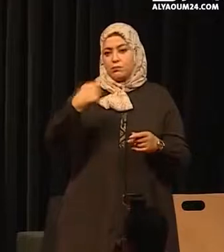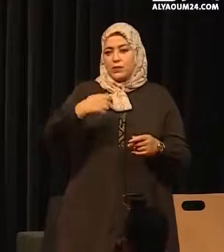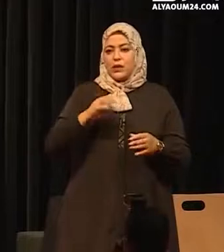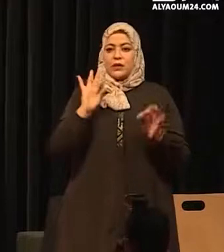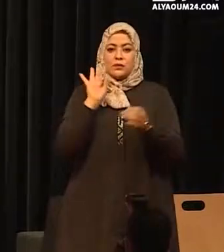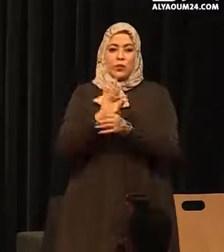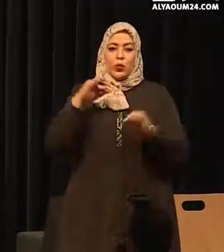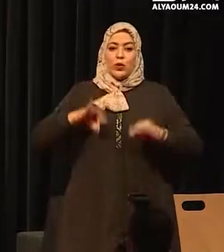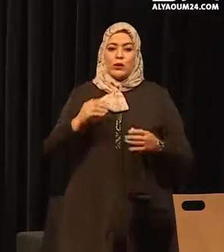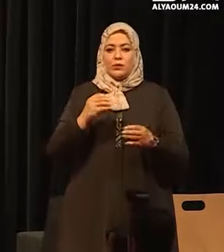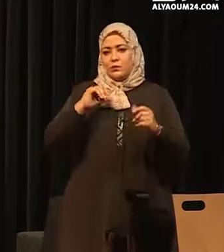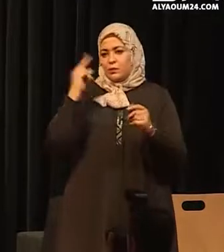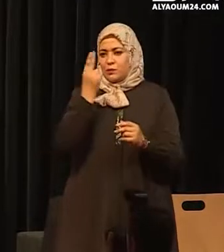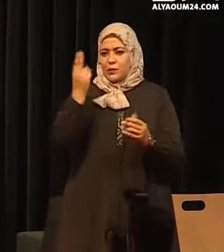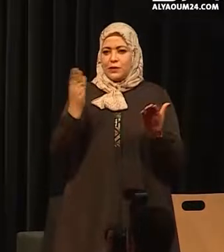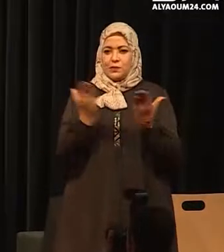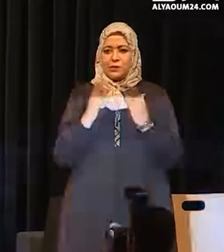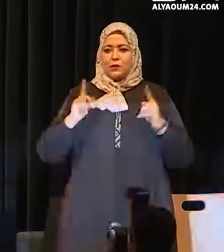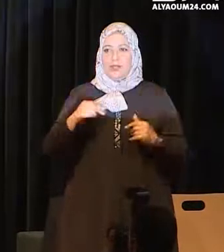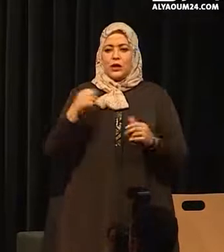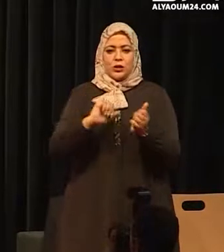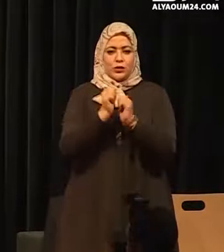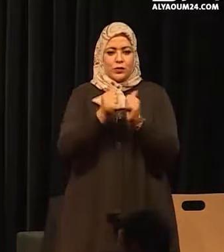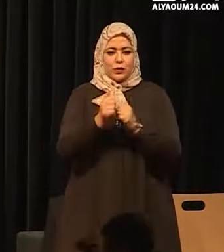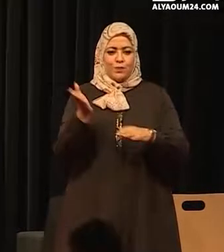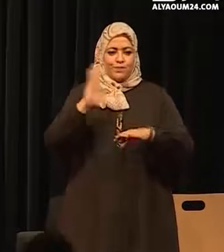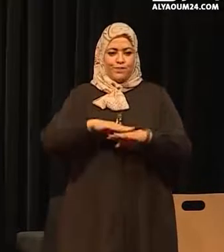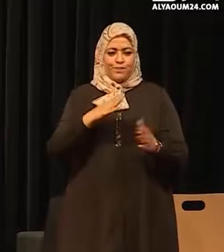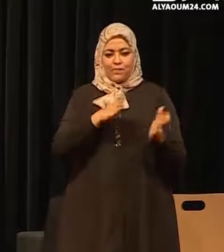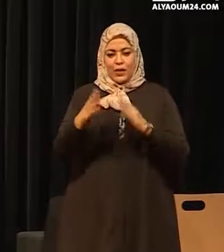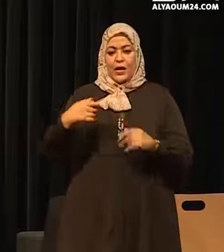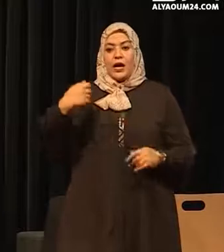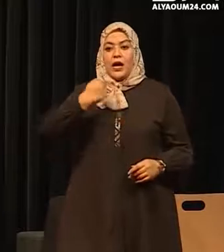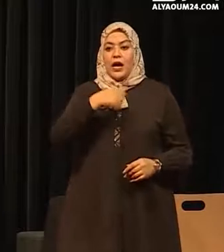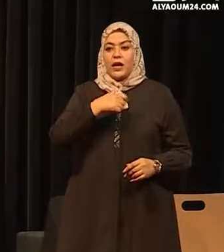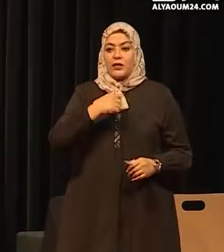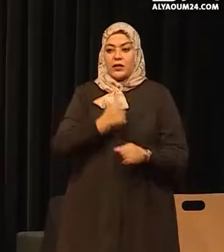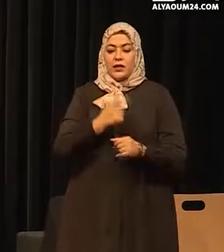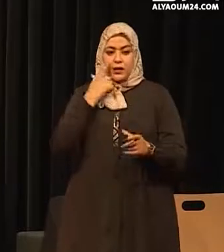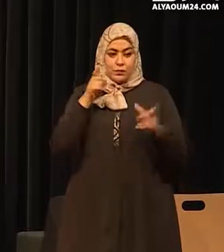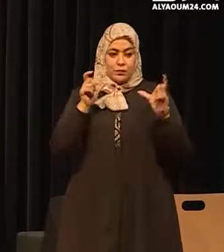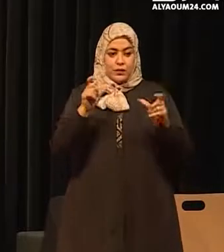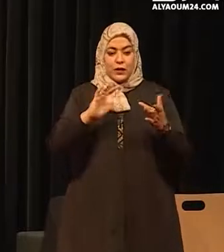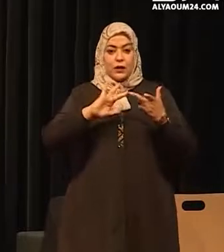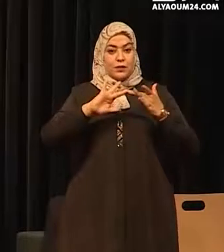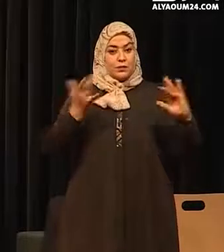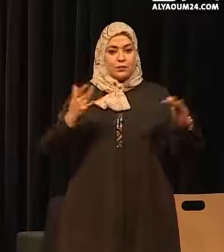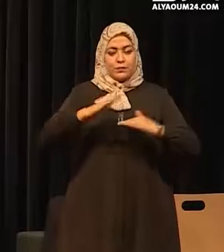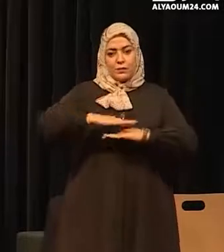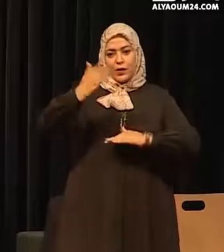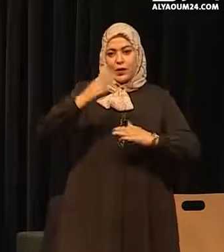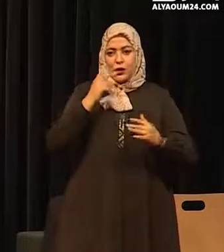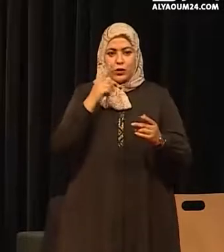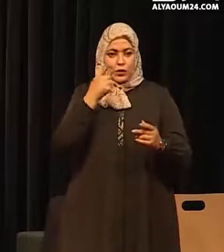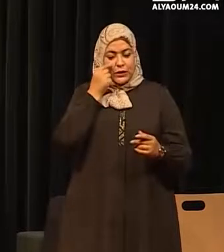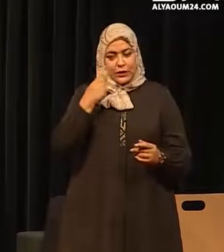وزير التربية الوطنية والتعليم الأولي والرياضة السيد رئيس اللجنة الوطنية لمراقبة حماية